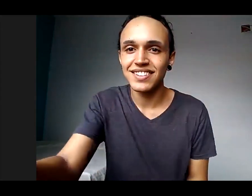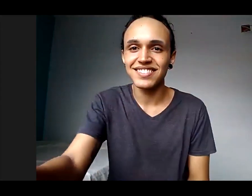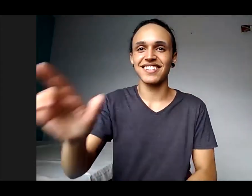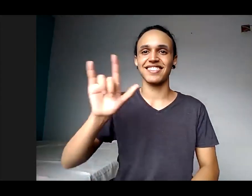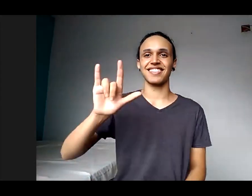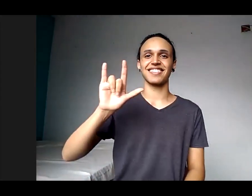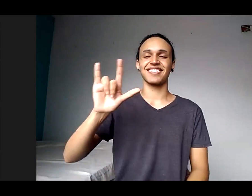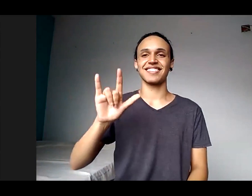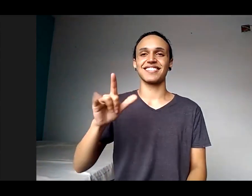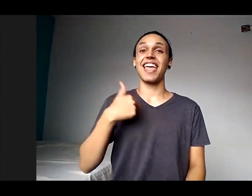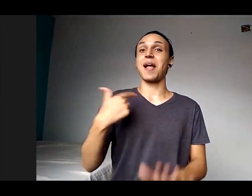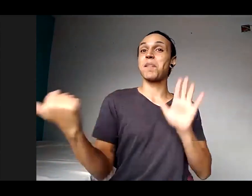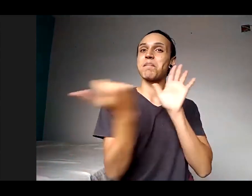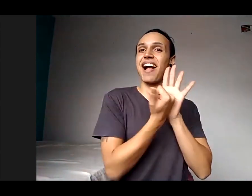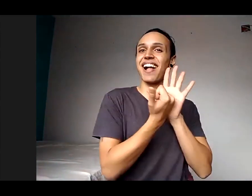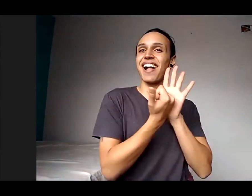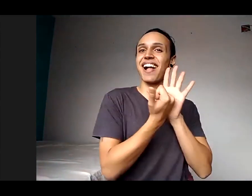Eu acho que vocês já conhecem.